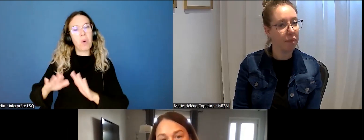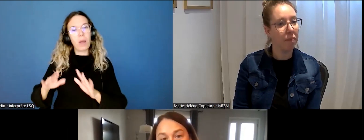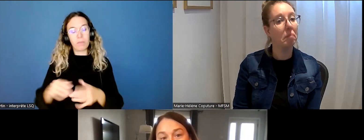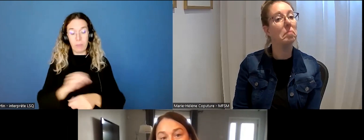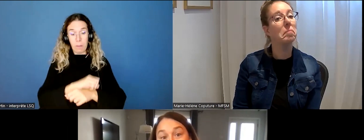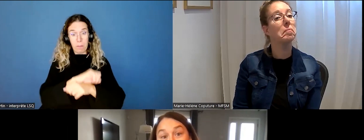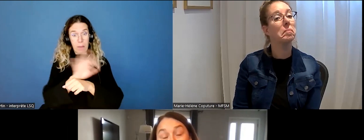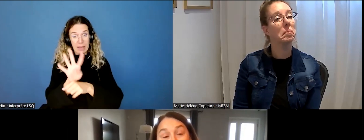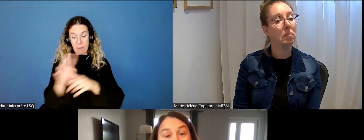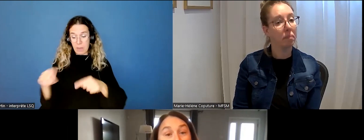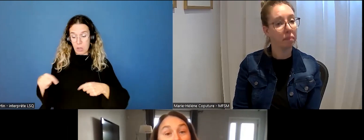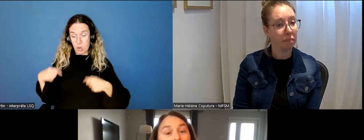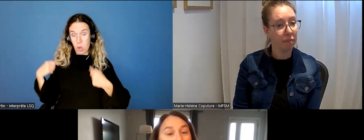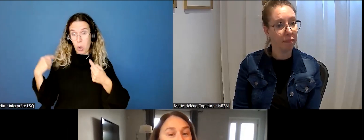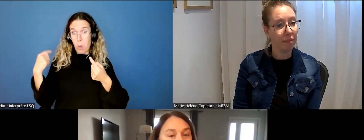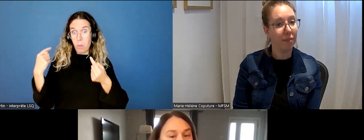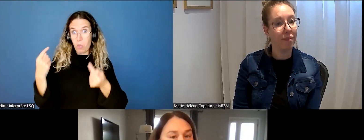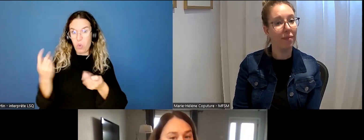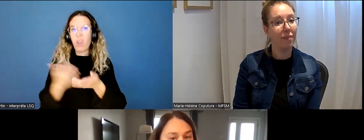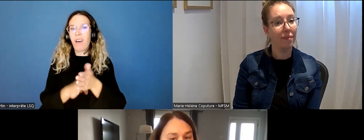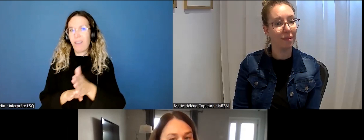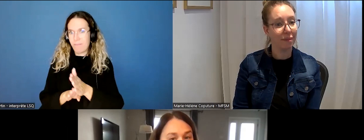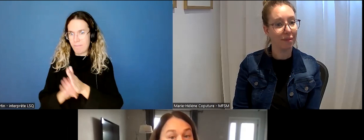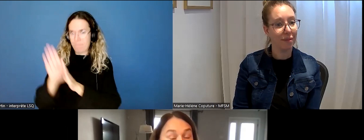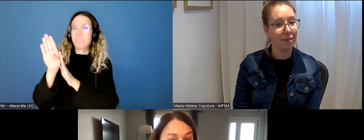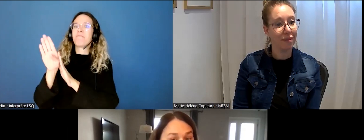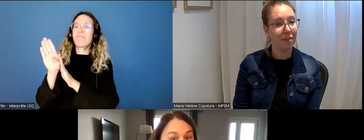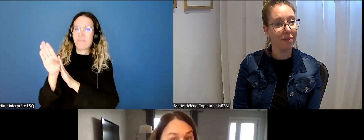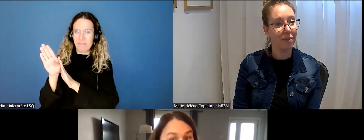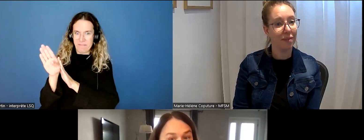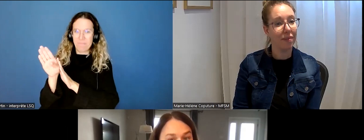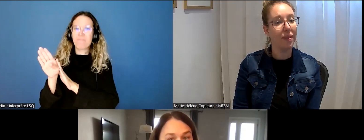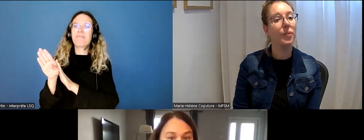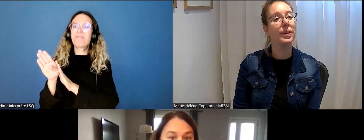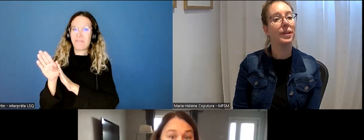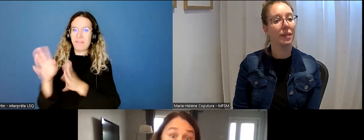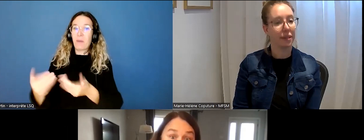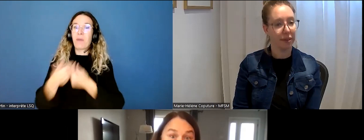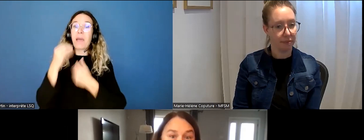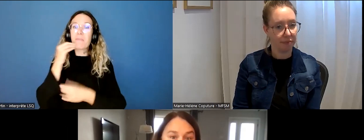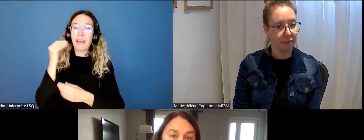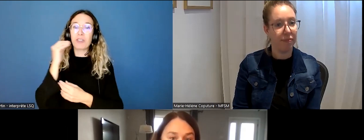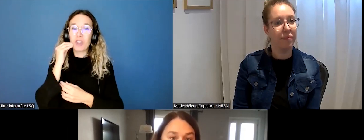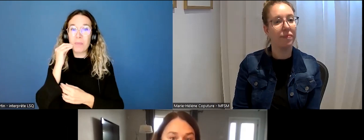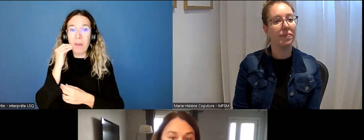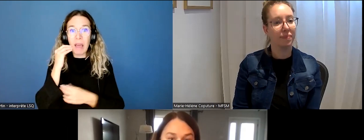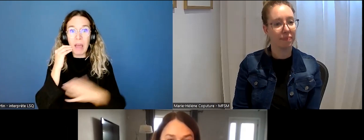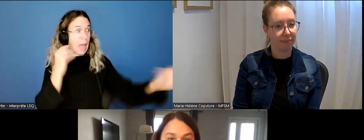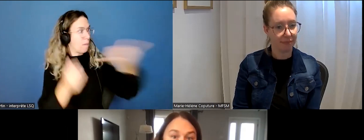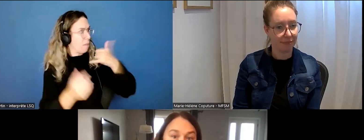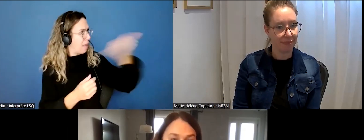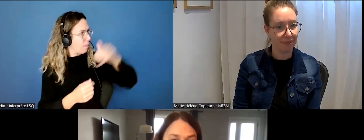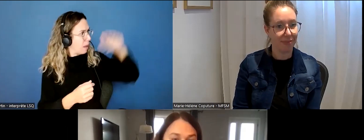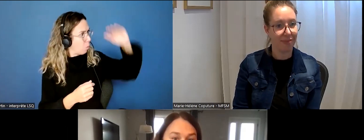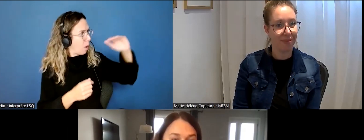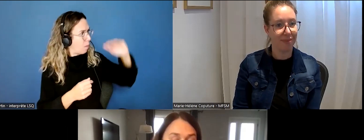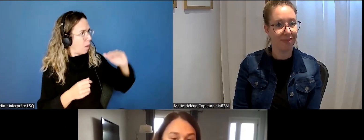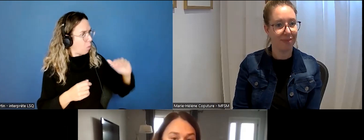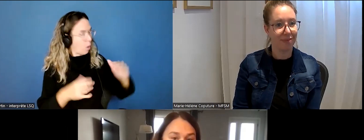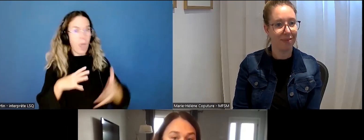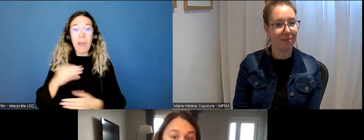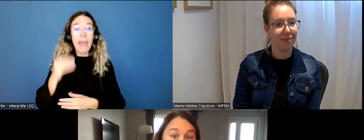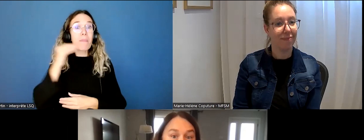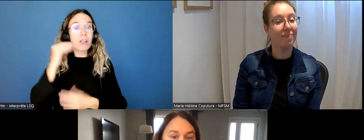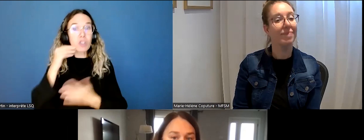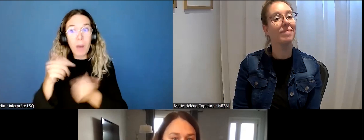pandémie, on a eu une augmentation très importante dans les demandes d'hébergement. Même si les appels ont diminué un peu, les demandes d'hébergement, elles,